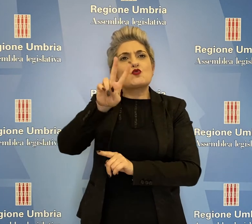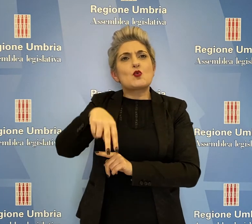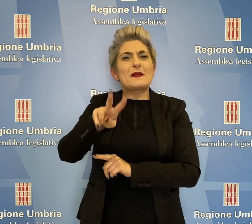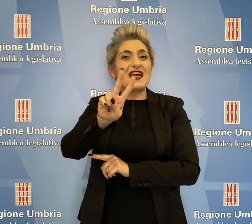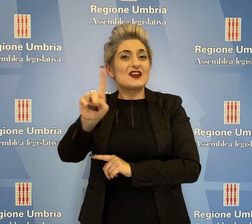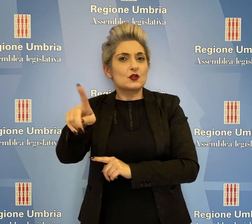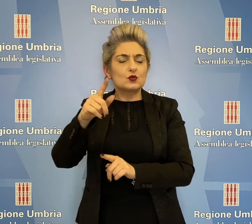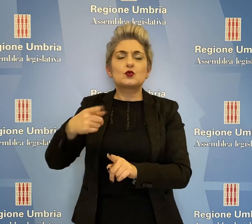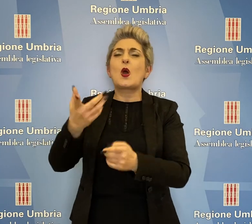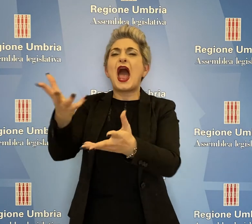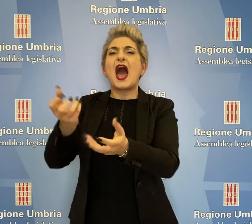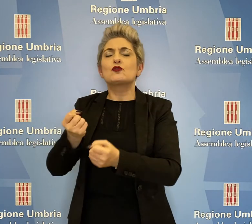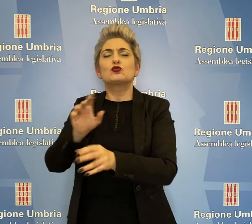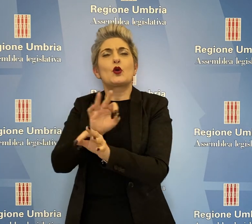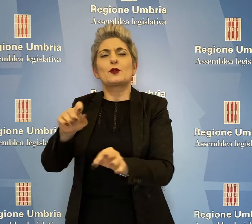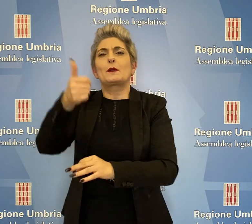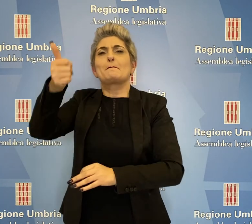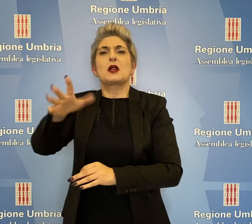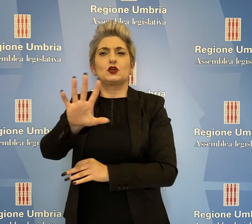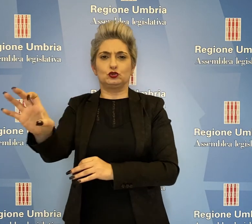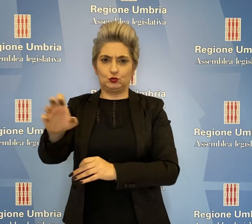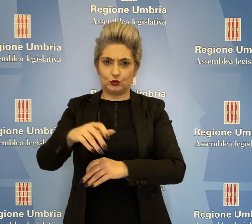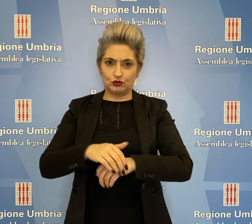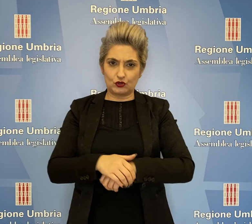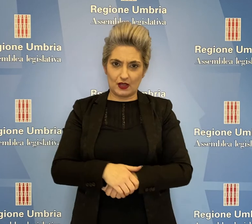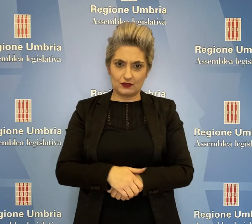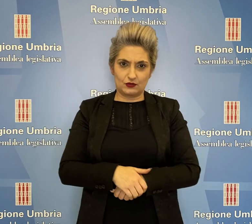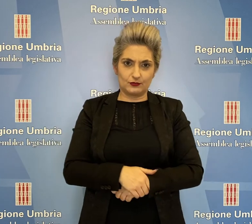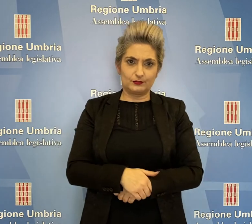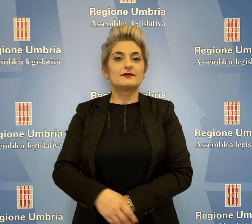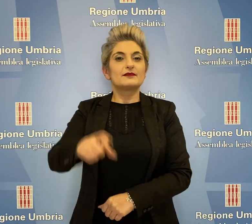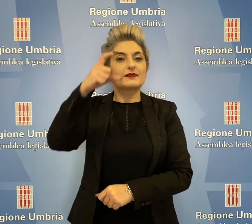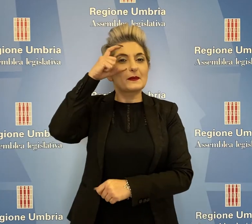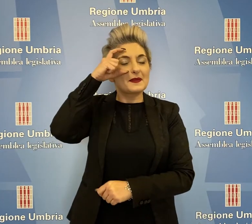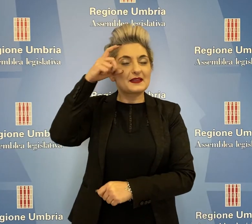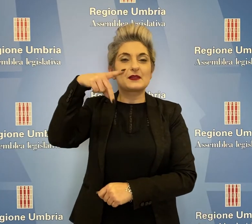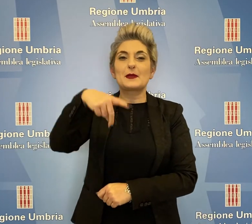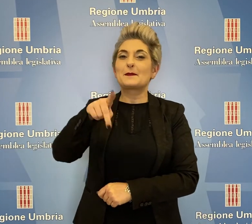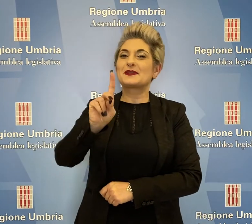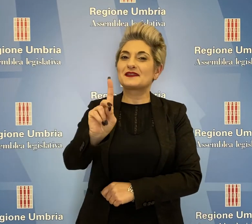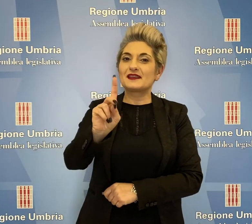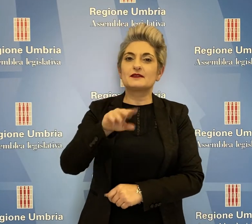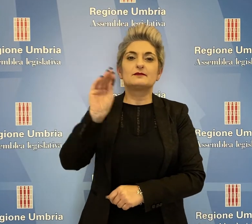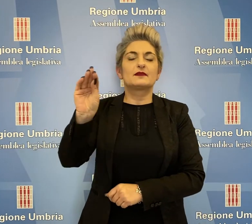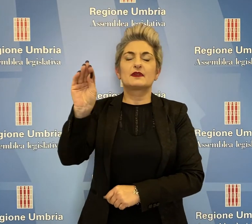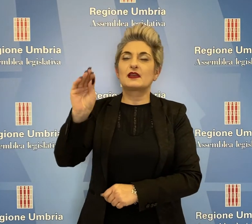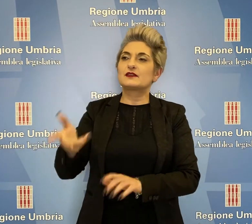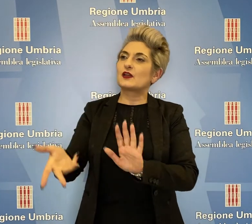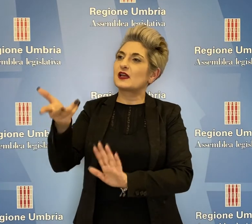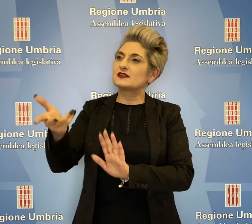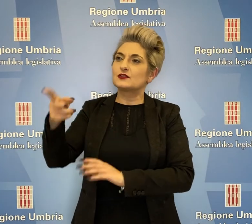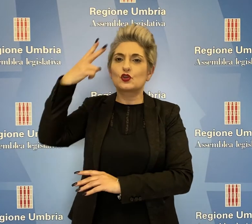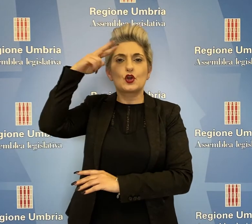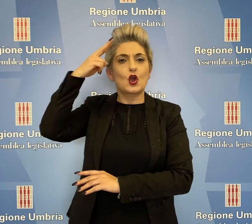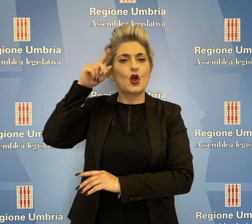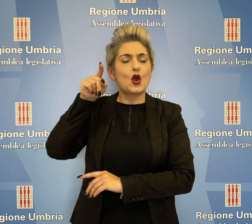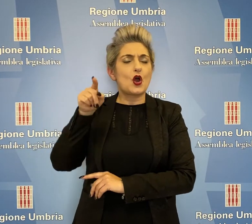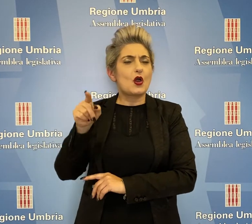assunzioni per soddisfare le necessità. Michele Bettarelli, del Partito Democratico, ha interrogato l